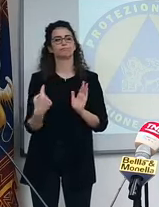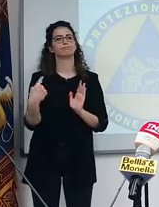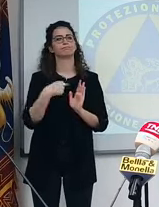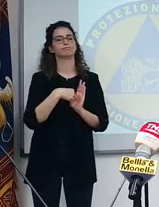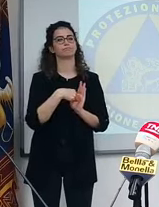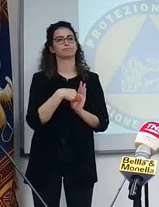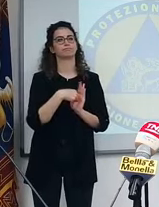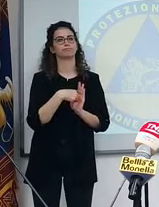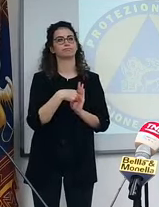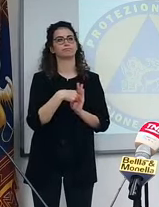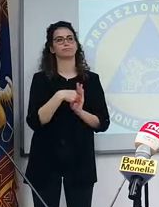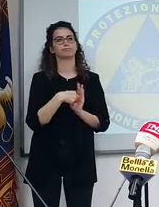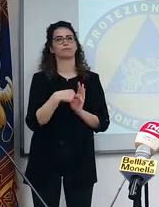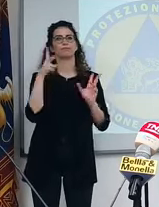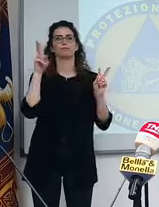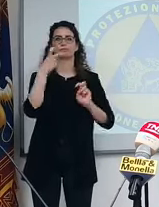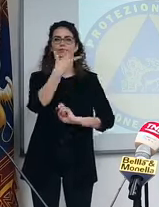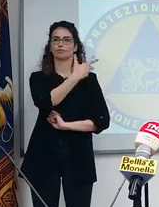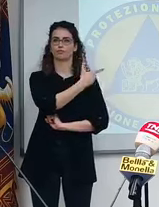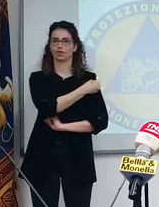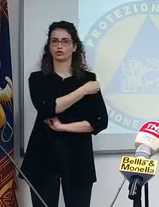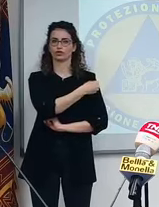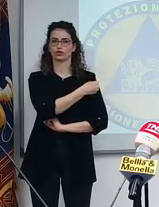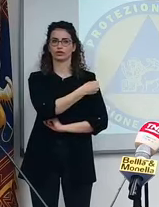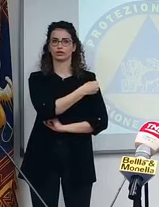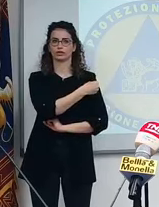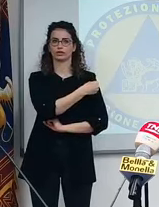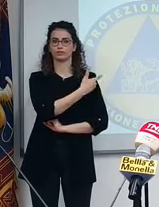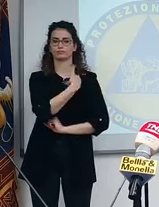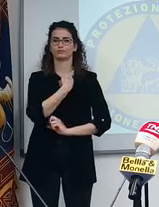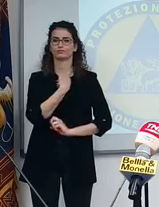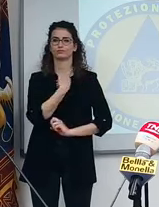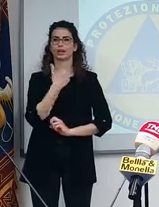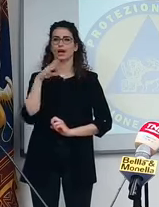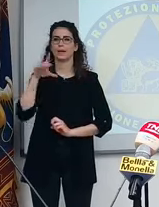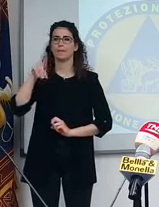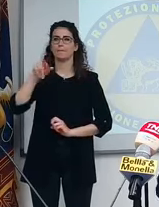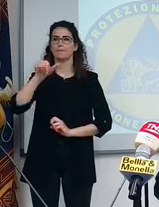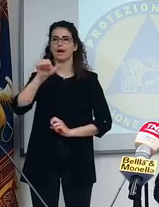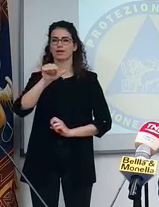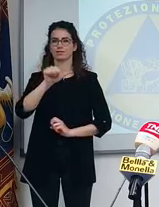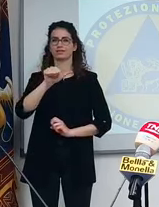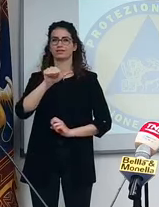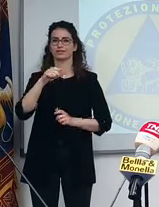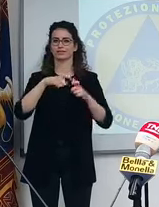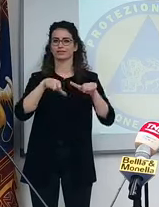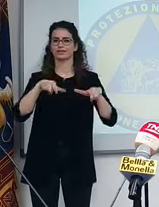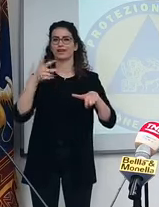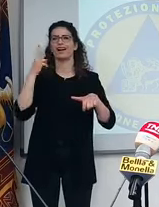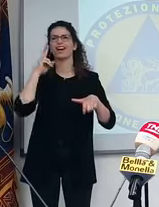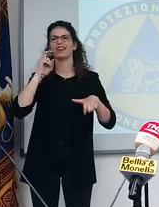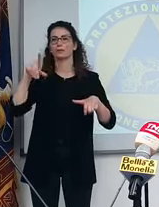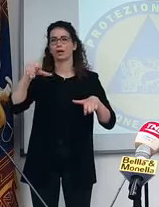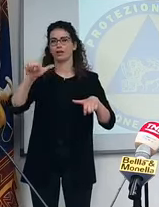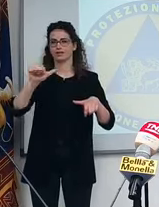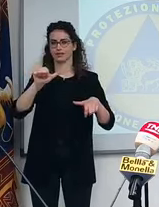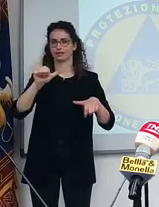vaccini adesso, a questo pass che è stato definito Green Pass,